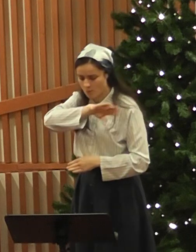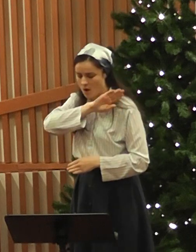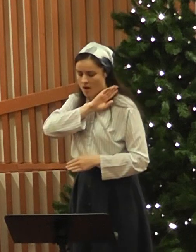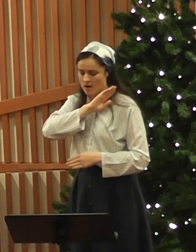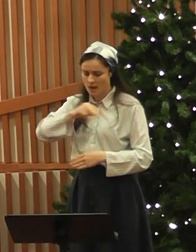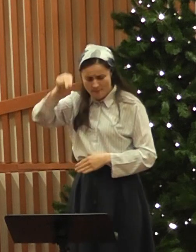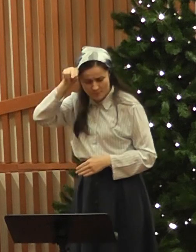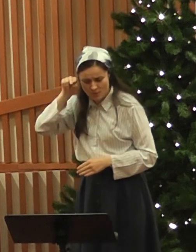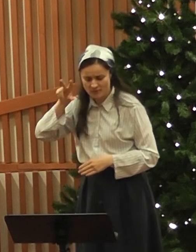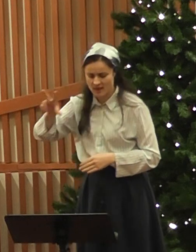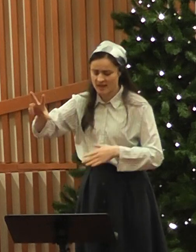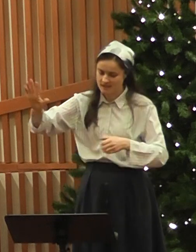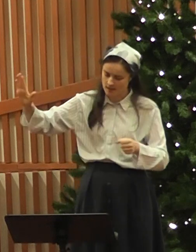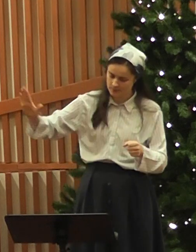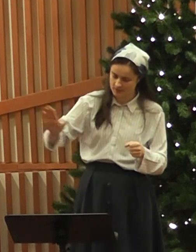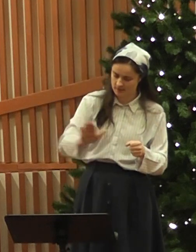din profecioară.